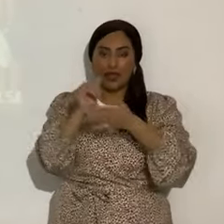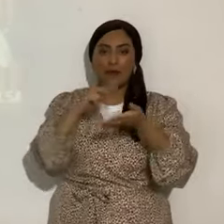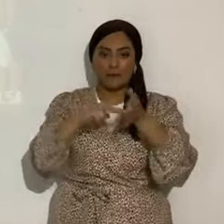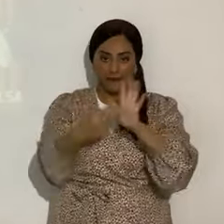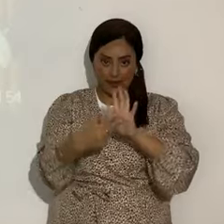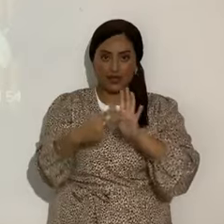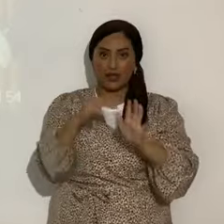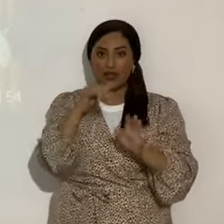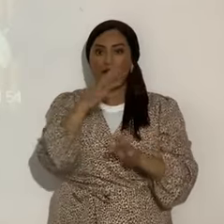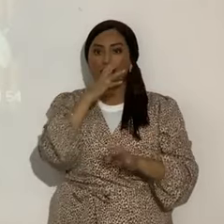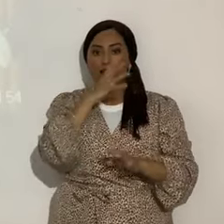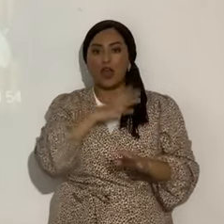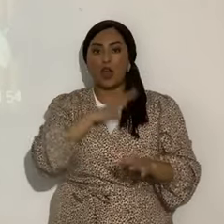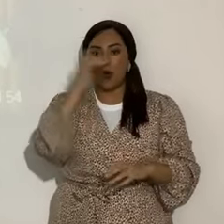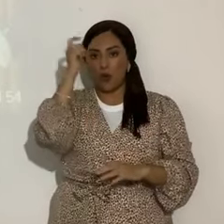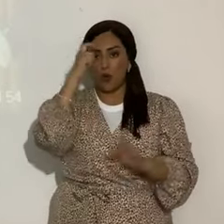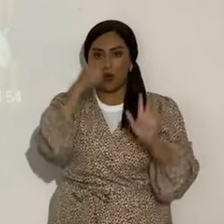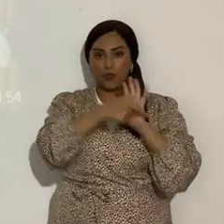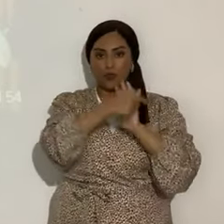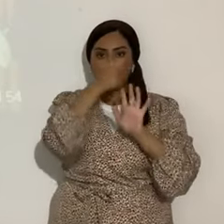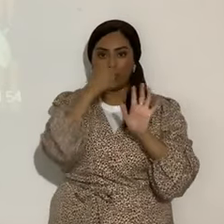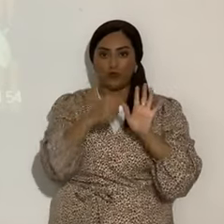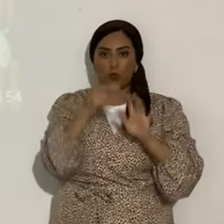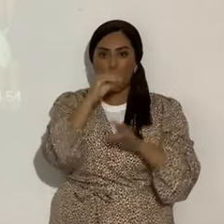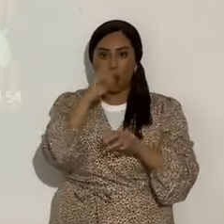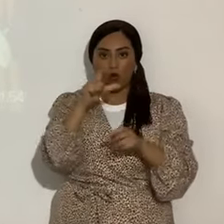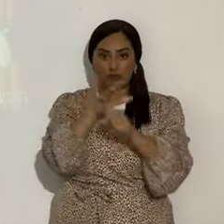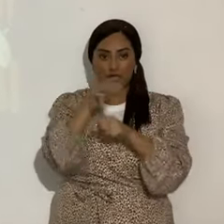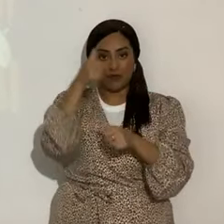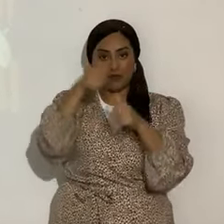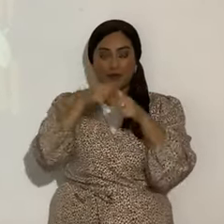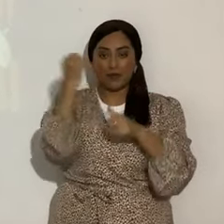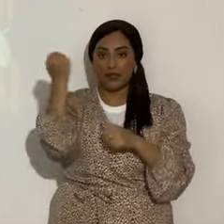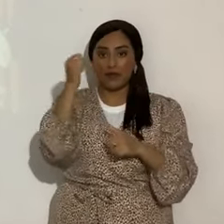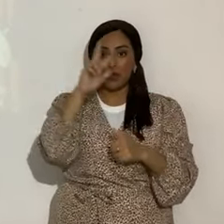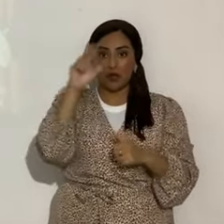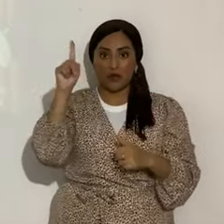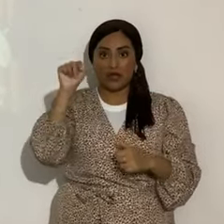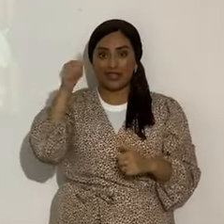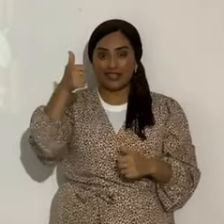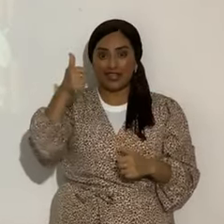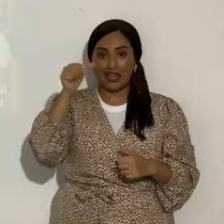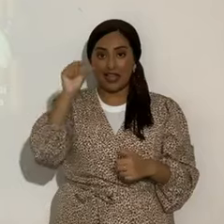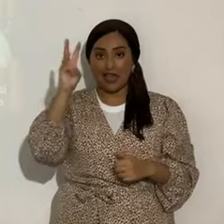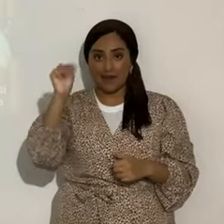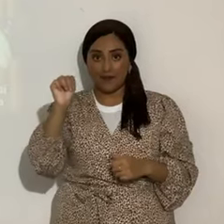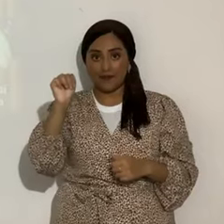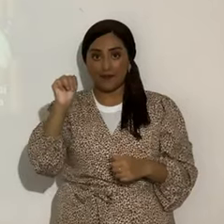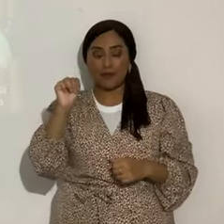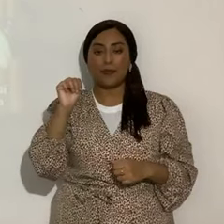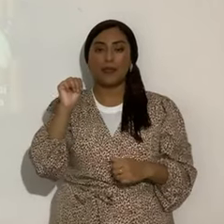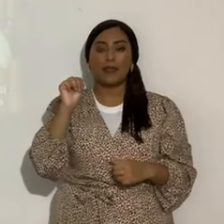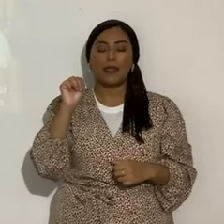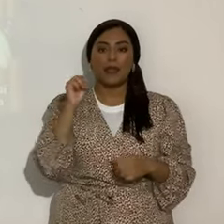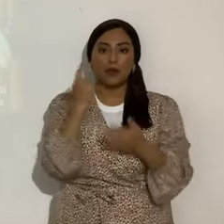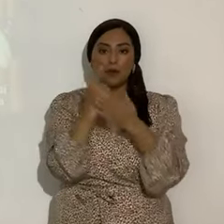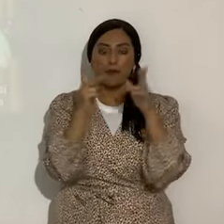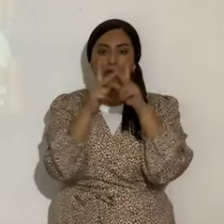prudentes de Mateo 25. De acuerdo, entonces recuerden, sábado 31, 10 de la mañana, el 31 de agosto, 10 de la mañana, la